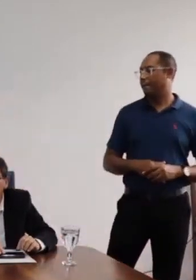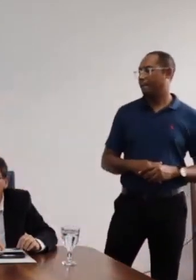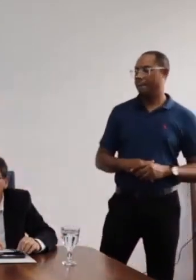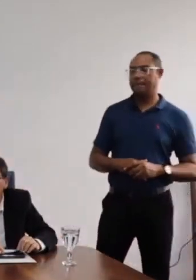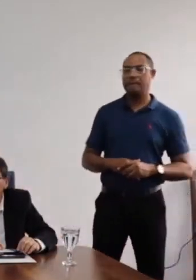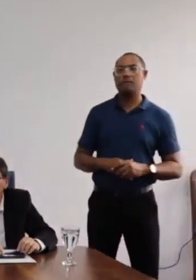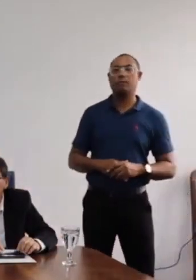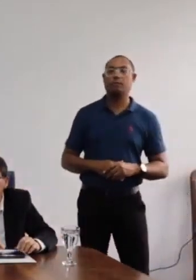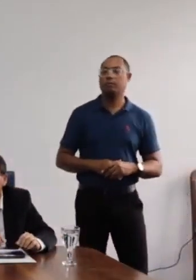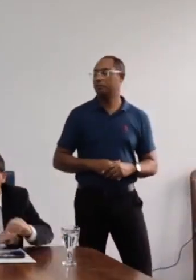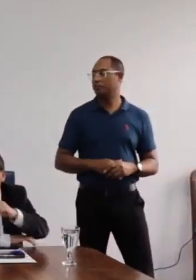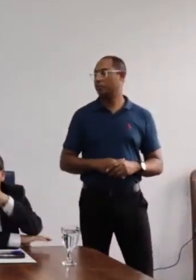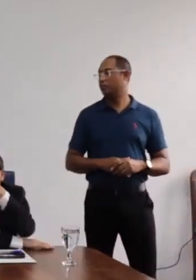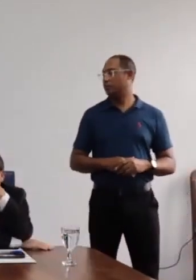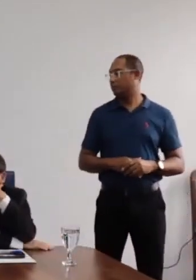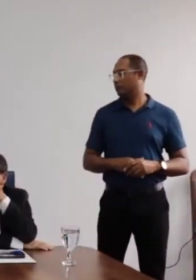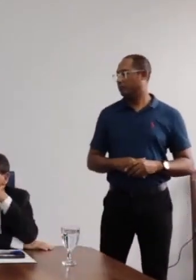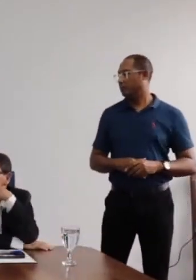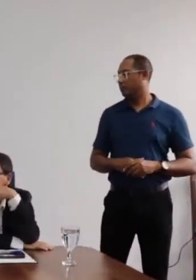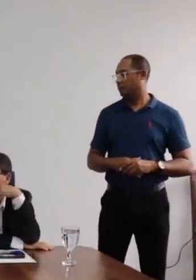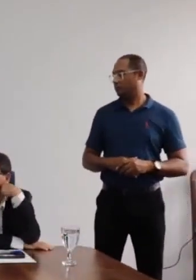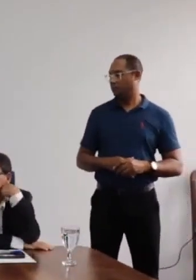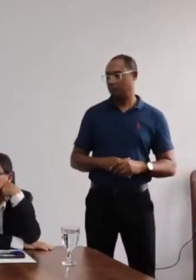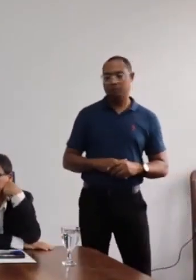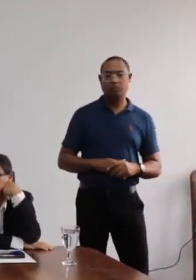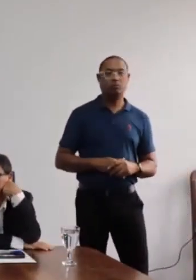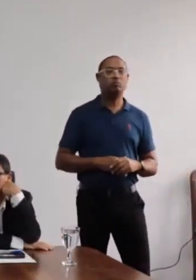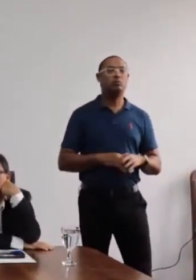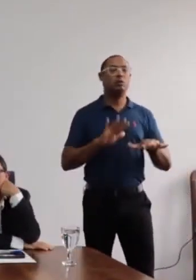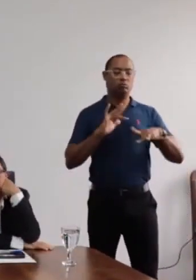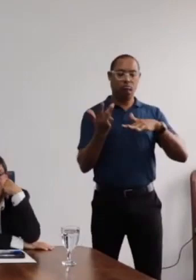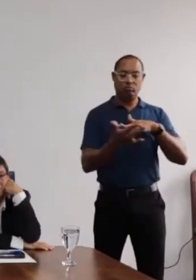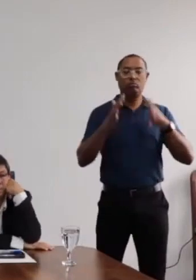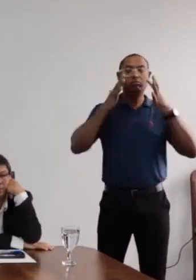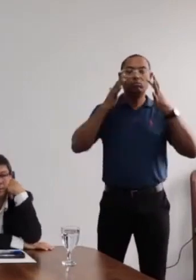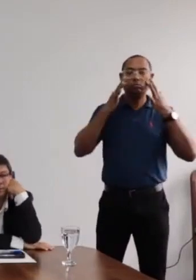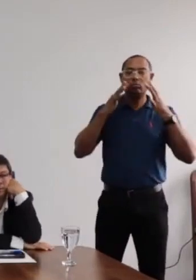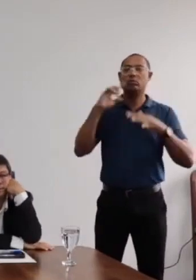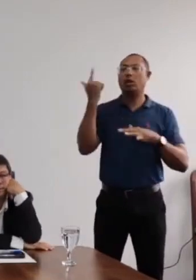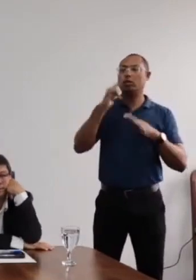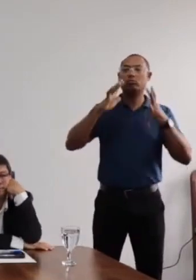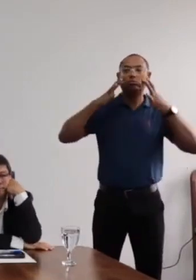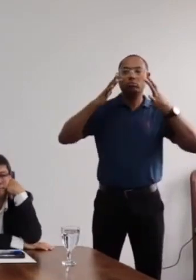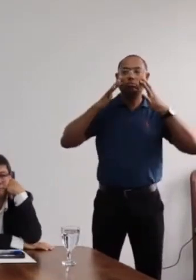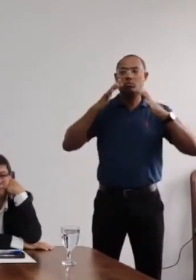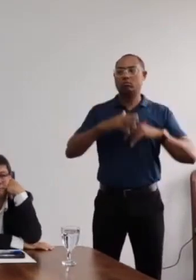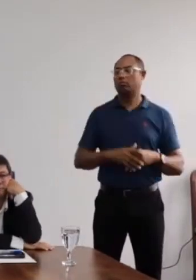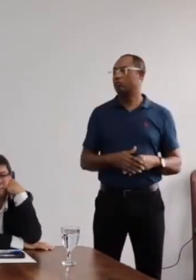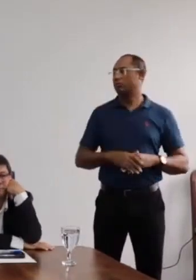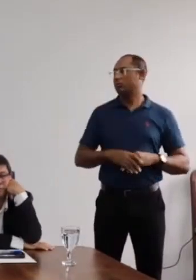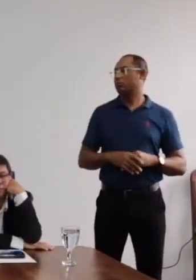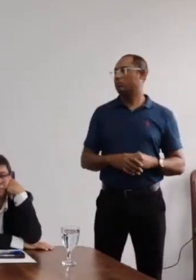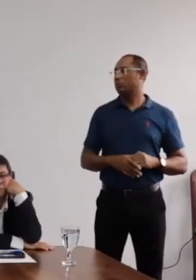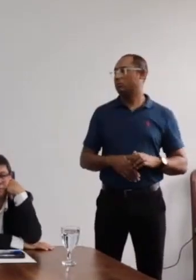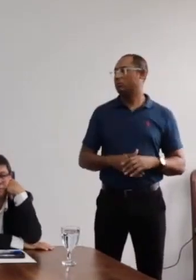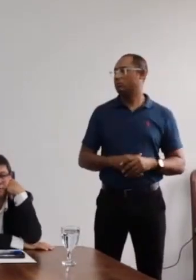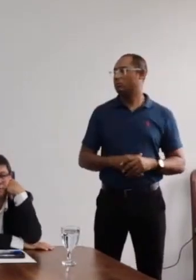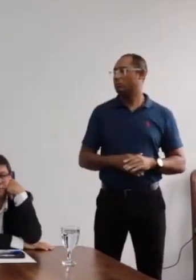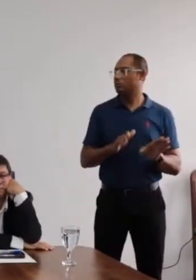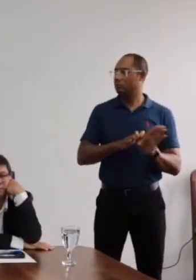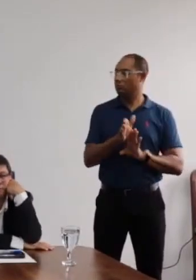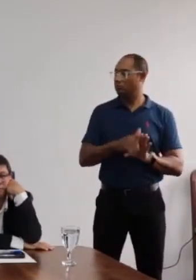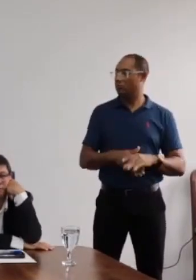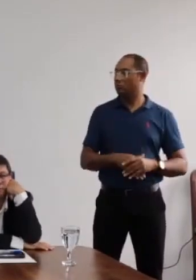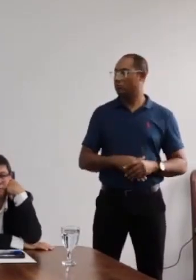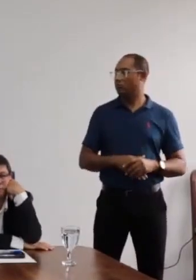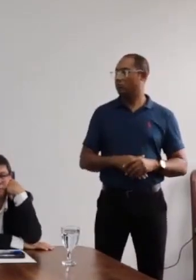fala e aqueles que nos acompanham pelas redes sociais acompanhar a intervenção da conselheira. Por